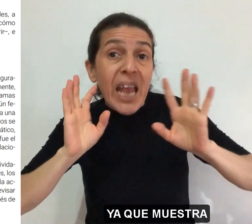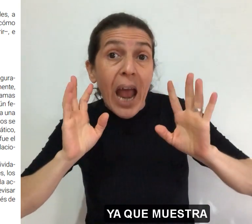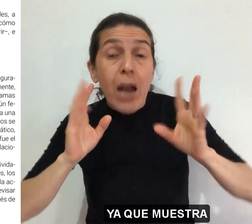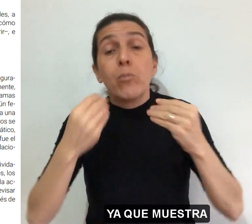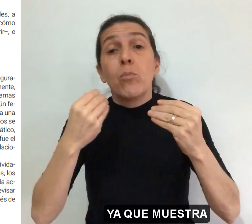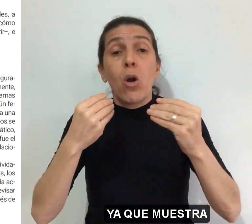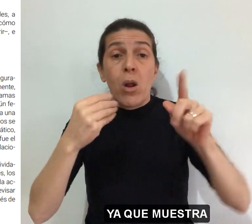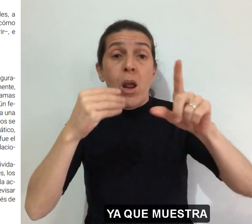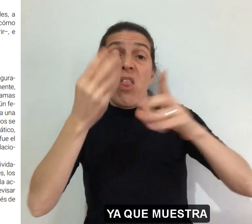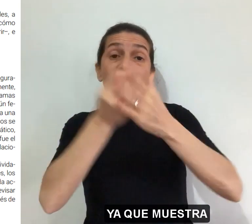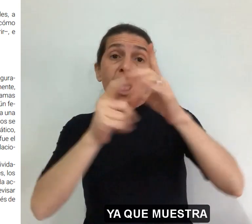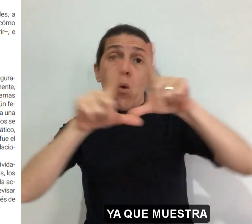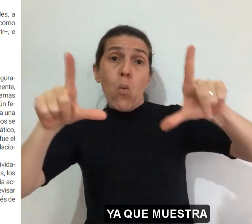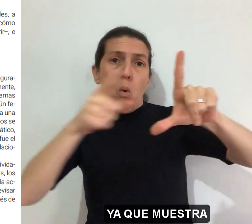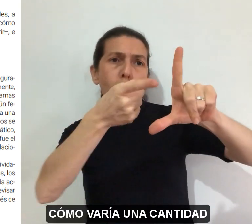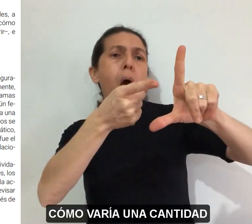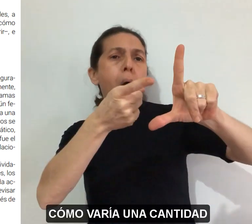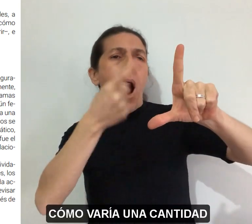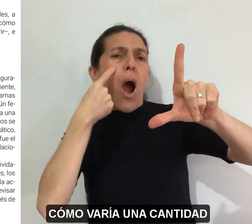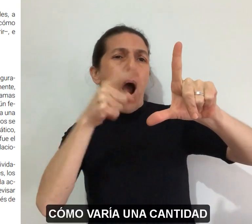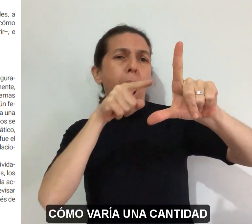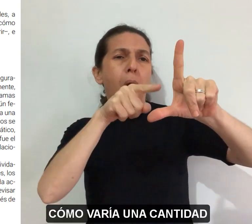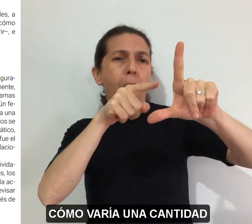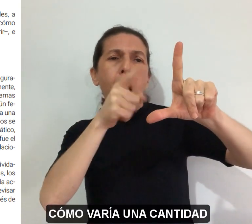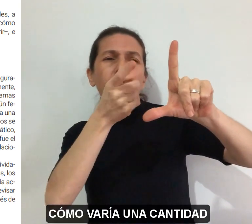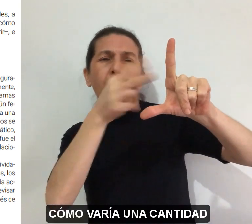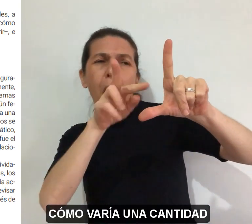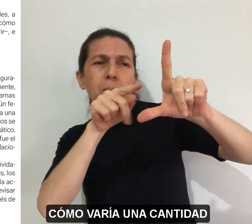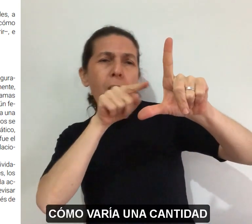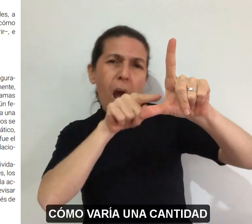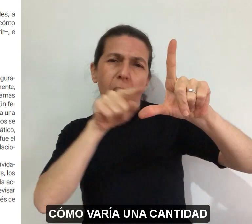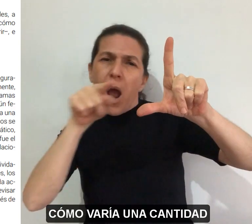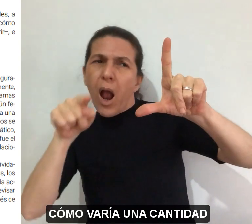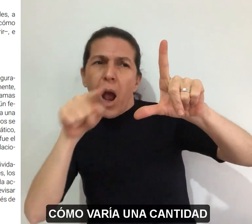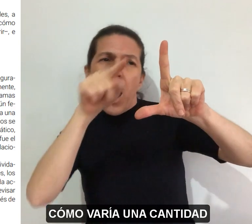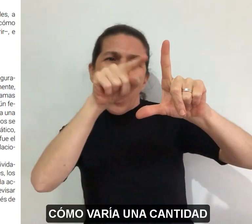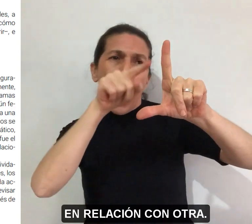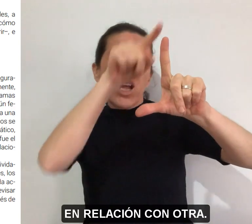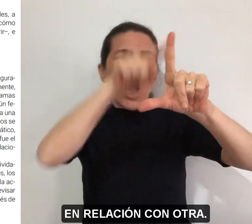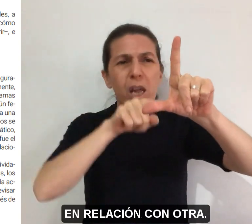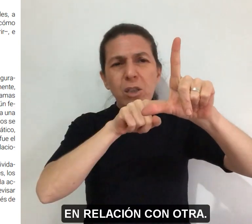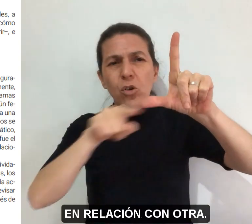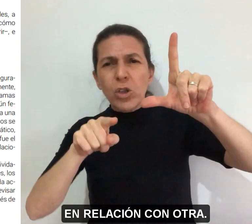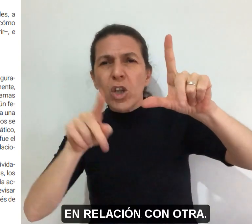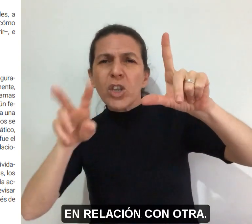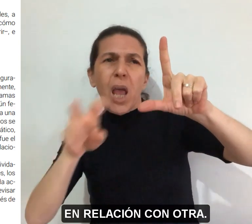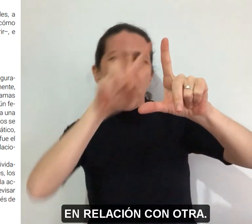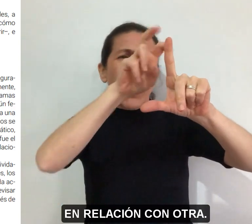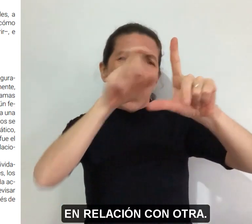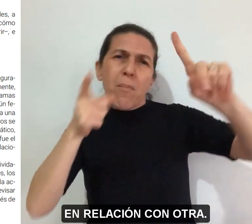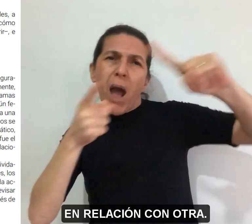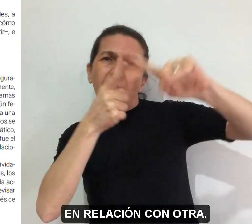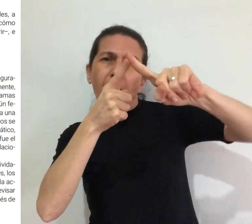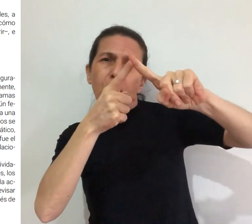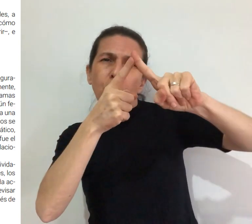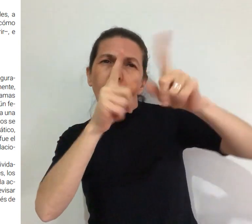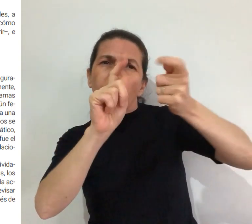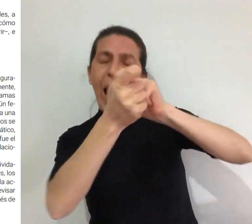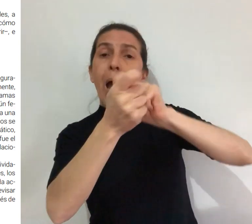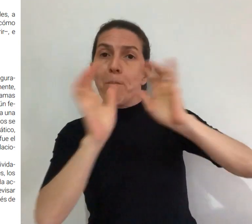ya que muestra cómo varía una cantidad en relación con otra.